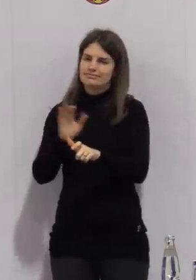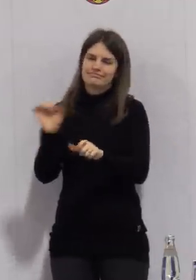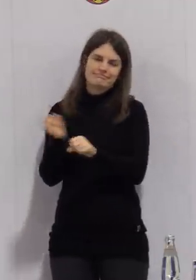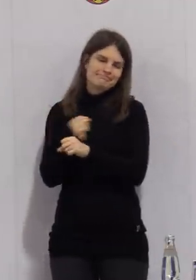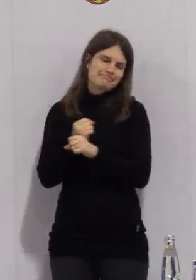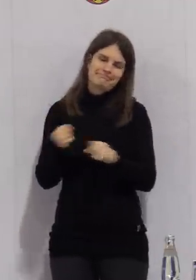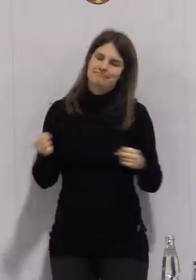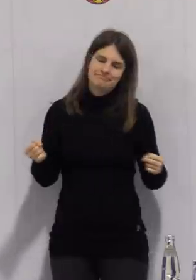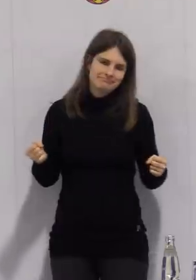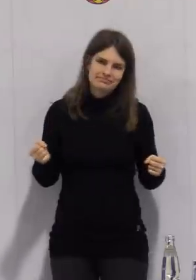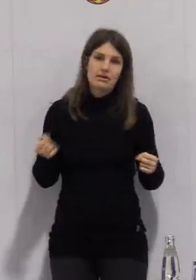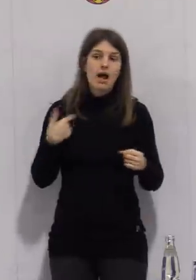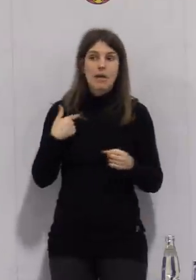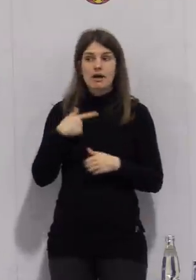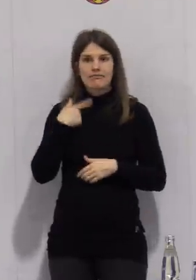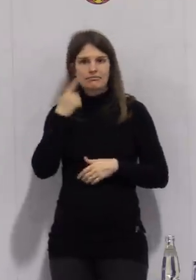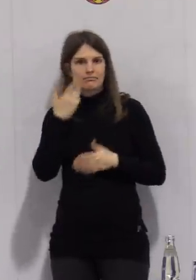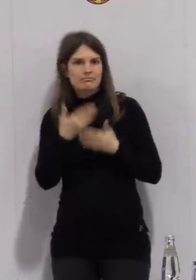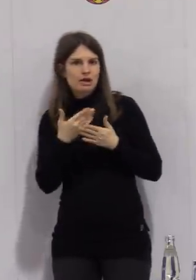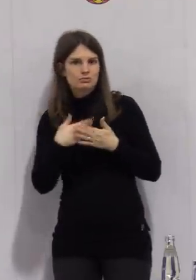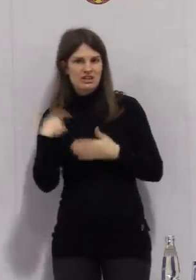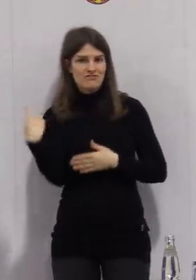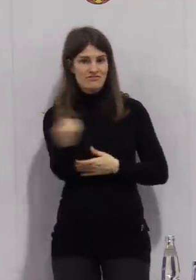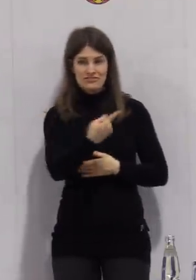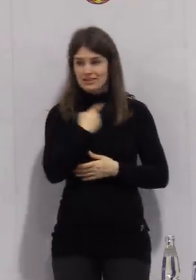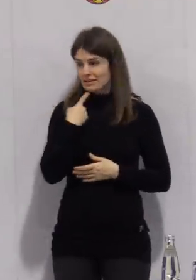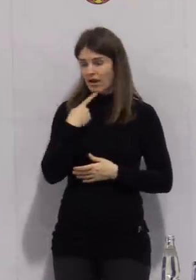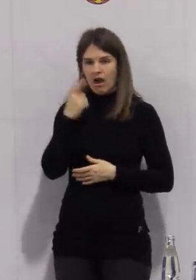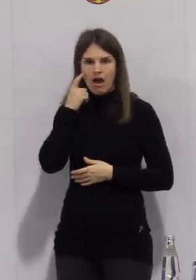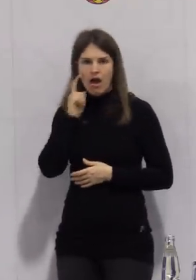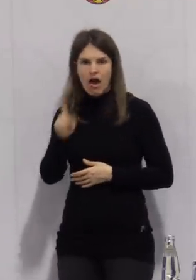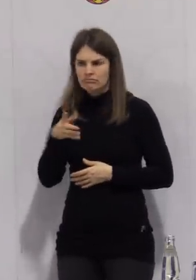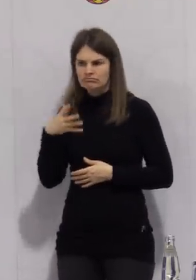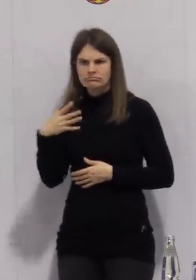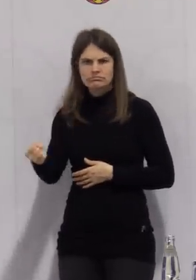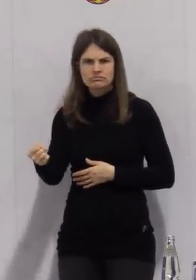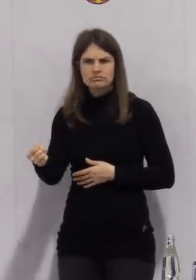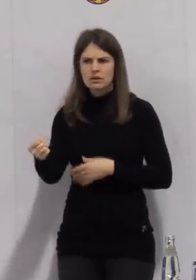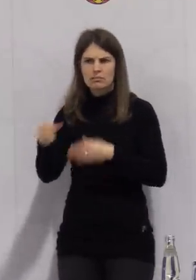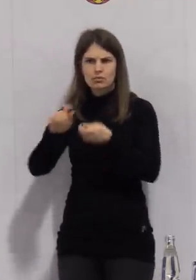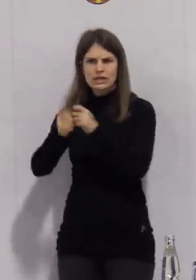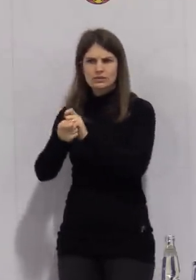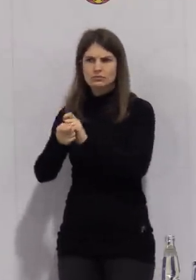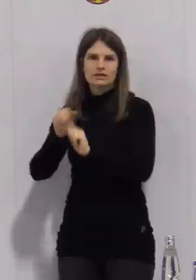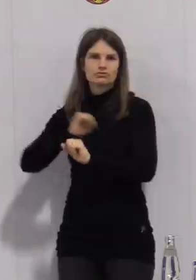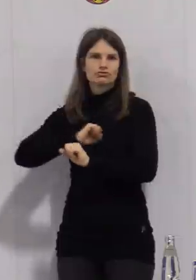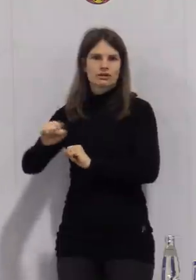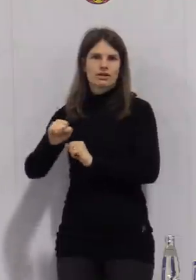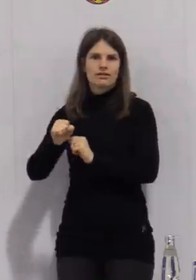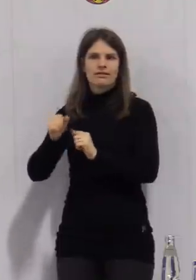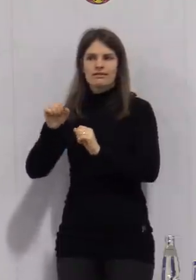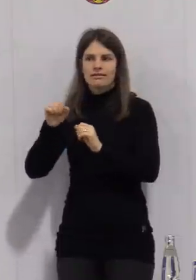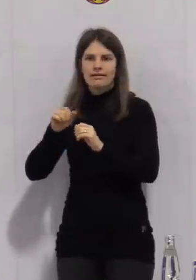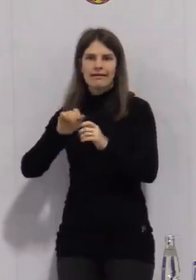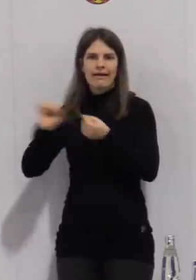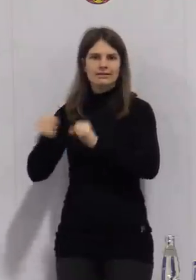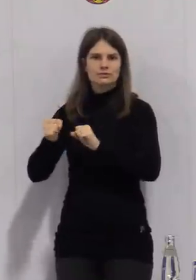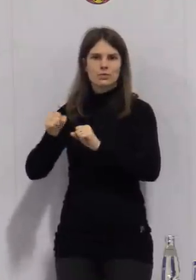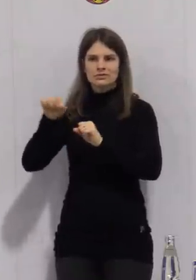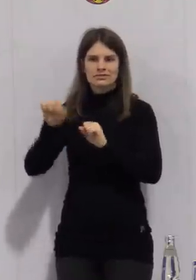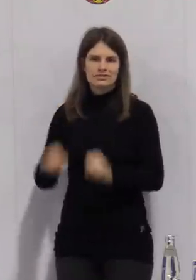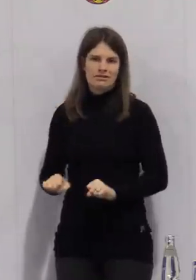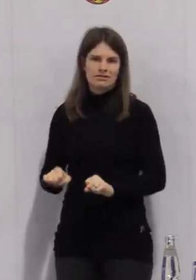wissen, wo sie auftreten und darauf auch gegebenenfalls mit verschärften Kontaktbeschränkungen reagieren können.